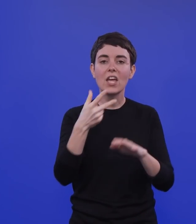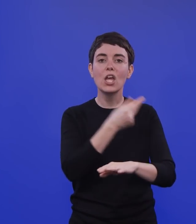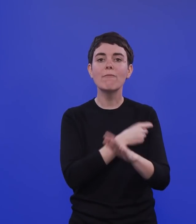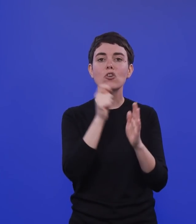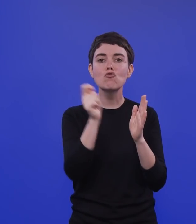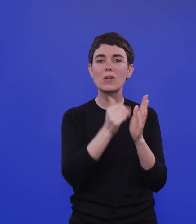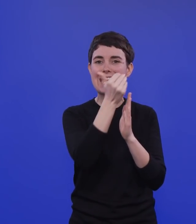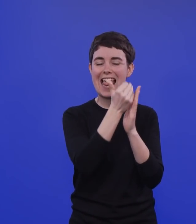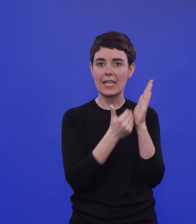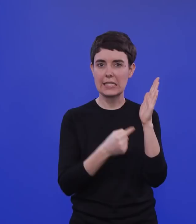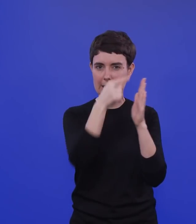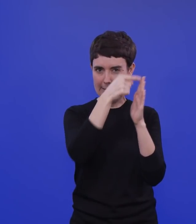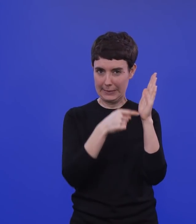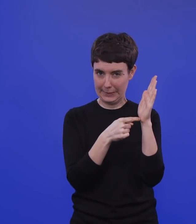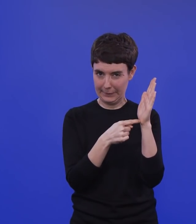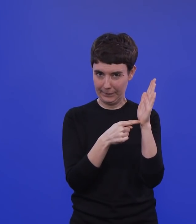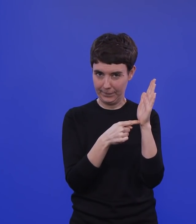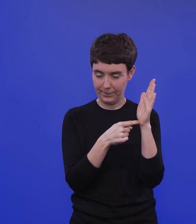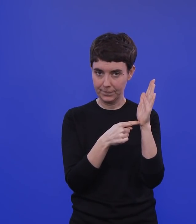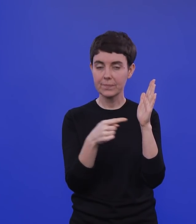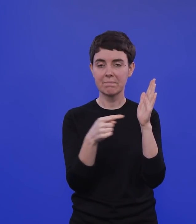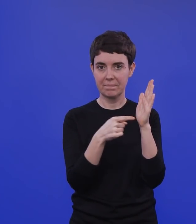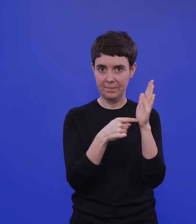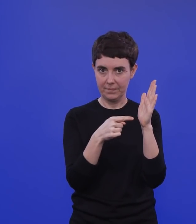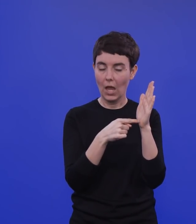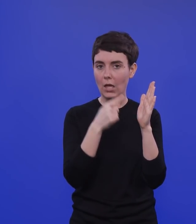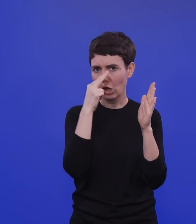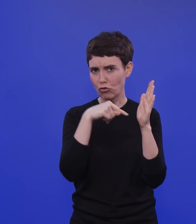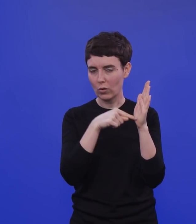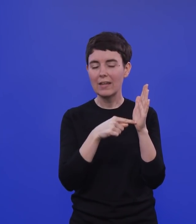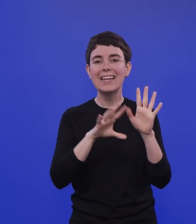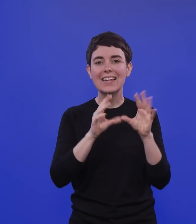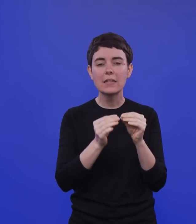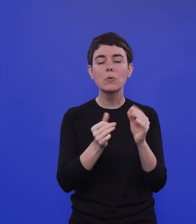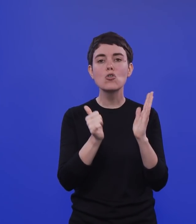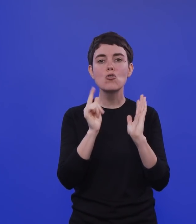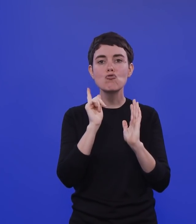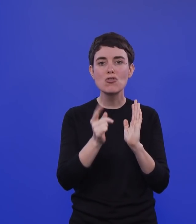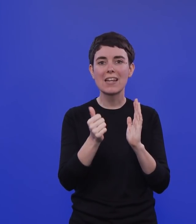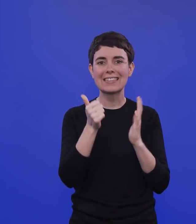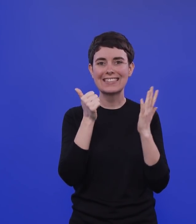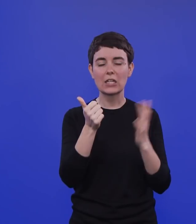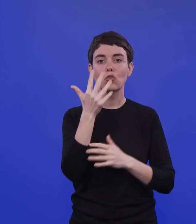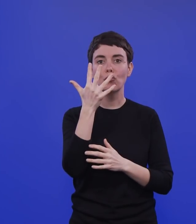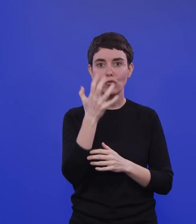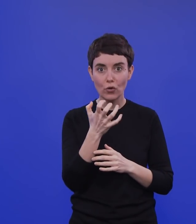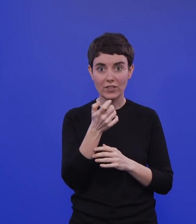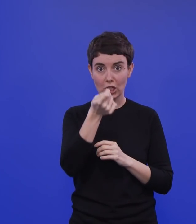Vaccine Tracker. Das kann man einfach nachschauen. Und da sind 156 Vakzine-Zulassungsstudien gerade gelistet.